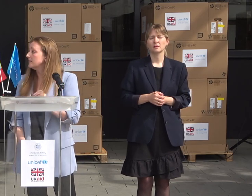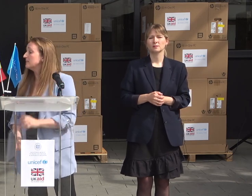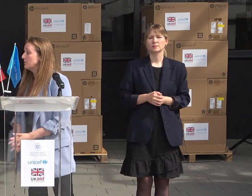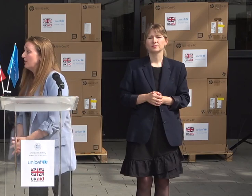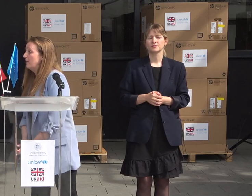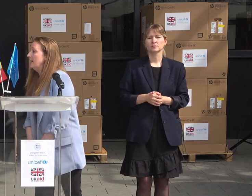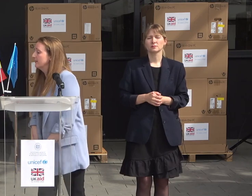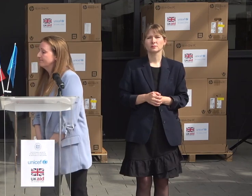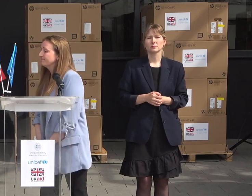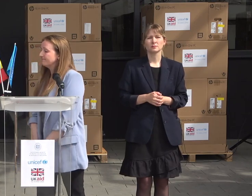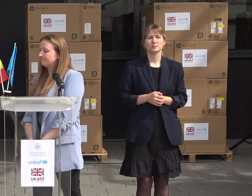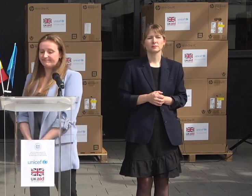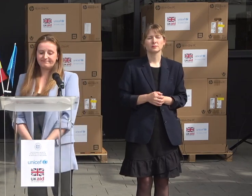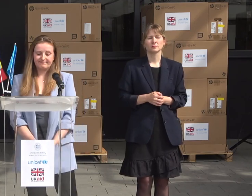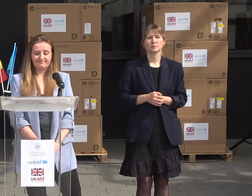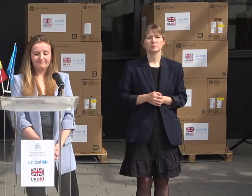System strengthening.